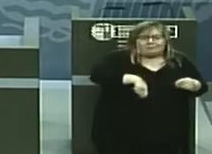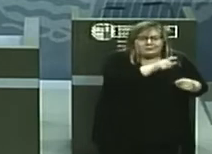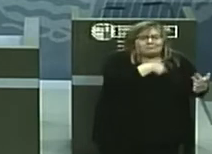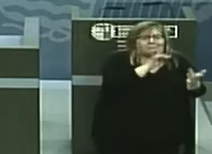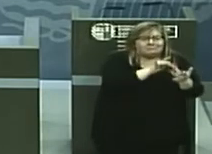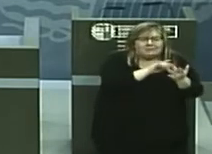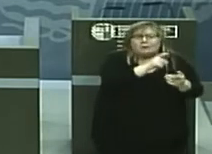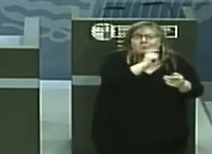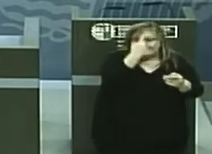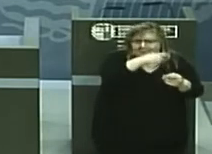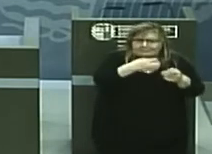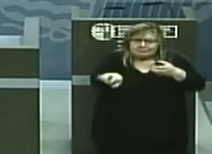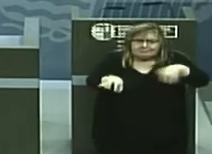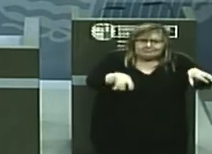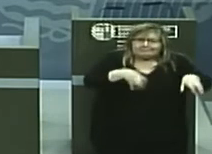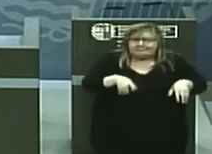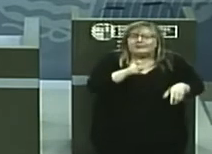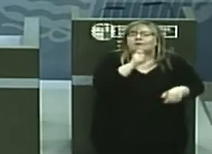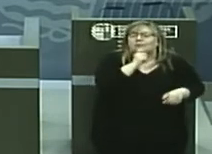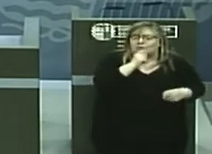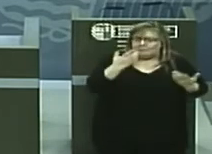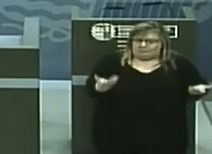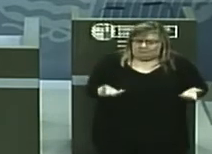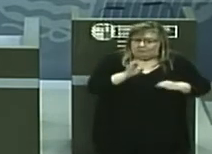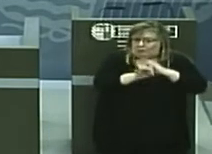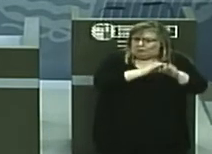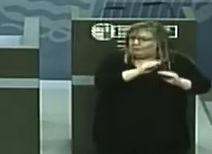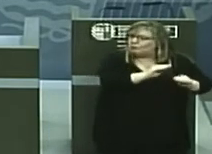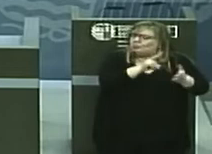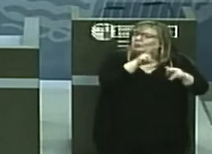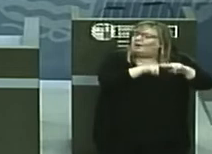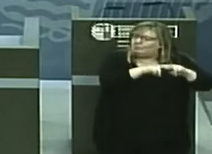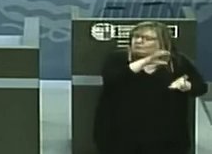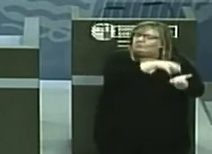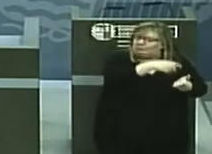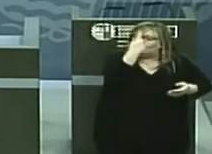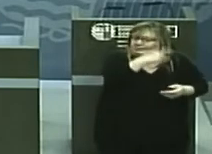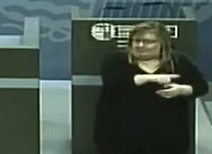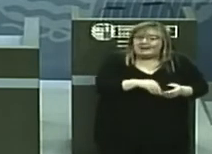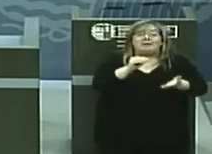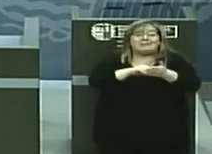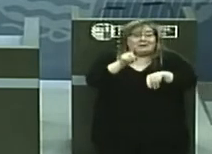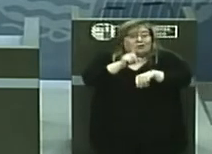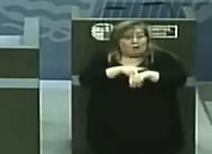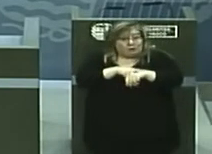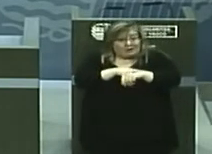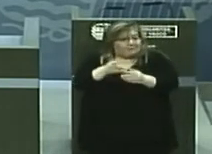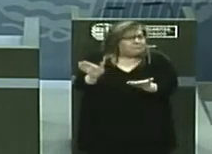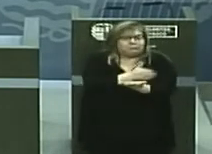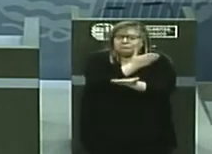clasificación y esta posibilidad o no. Además, se les atiende en franjas horarias de atención